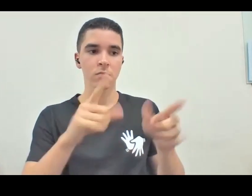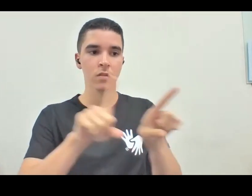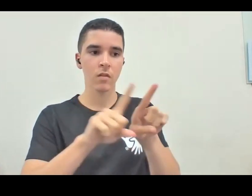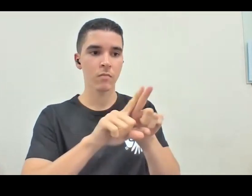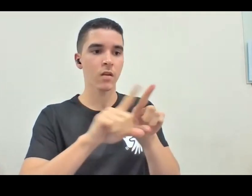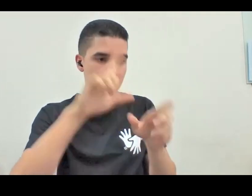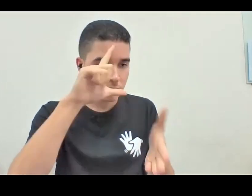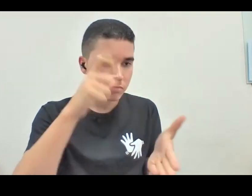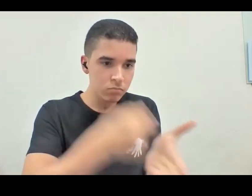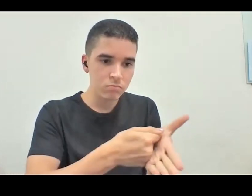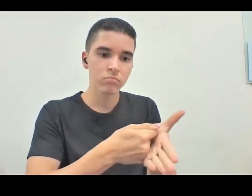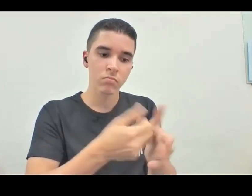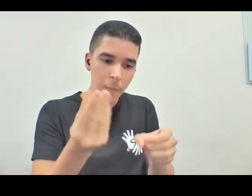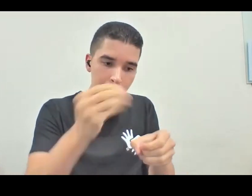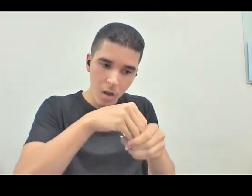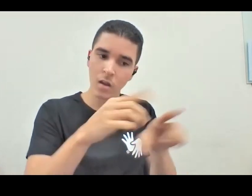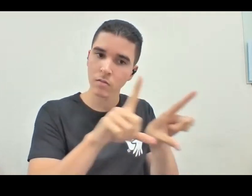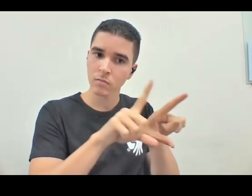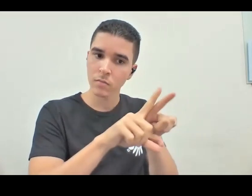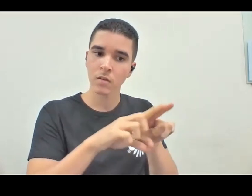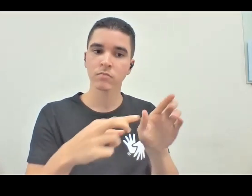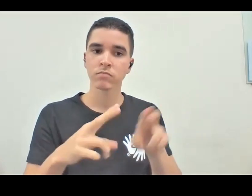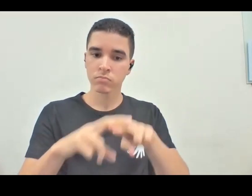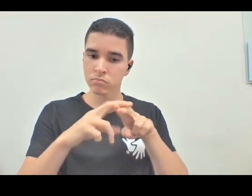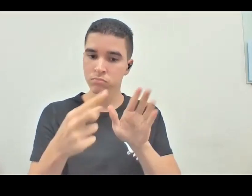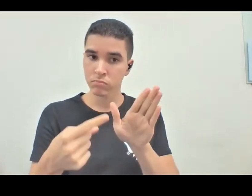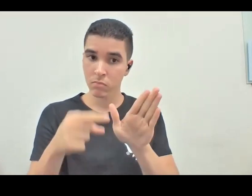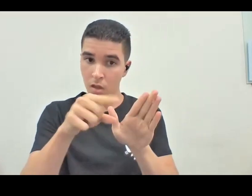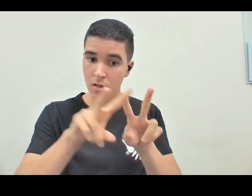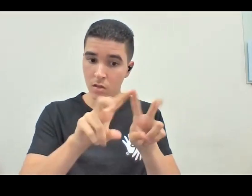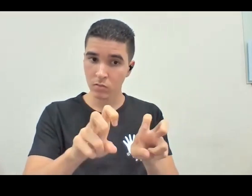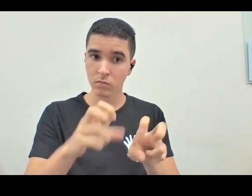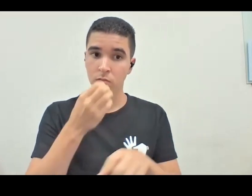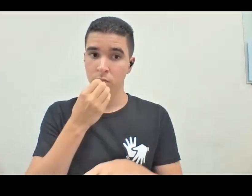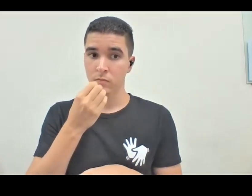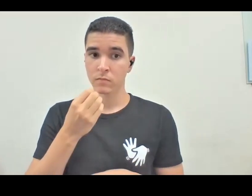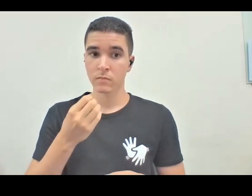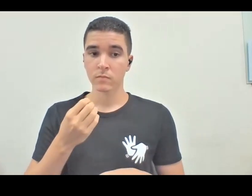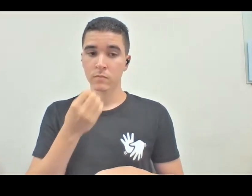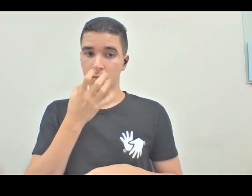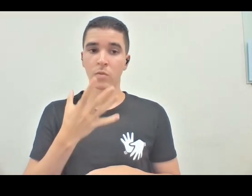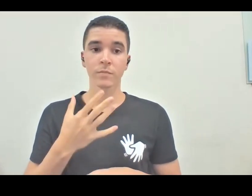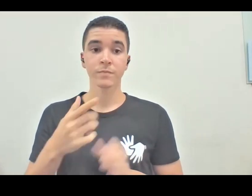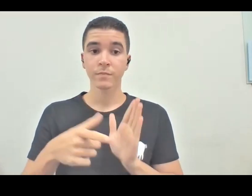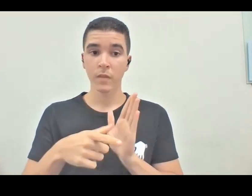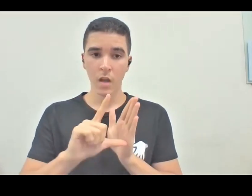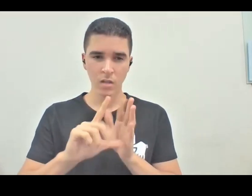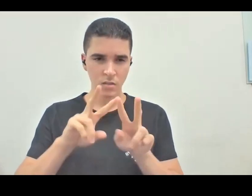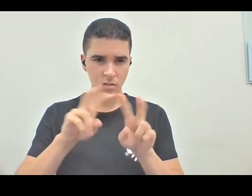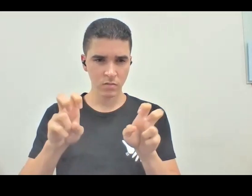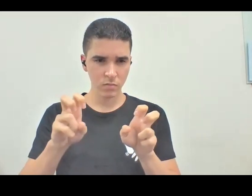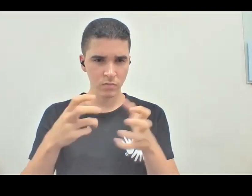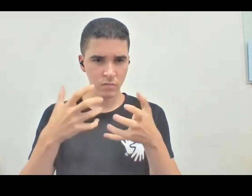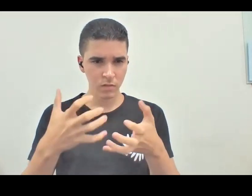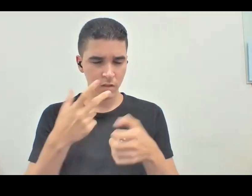mas pra dentro, então, esse é um ponto, é, um pouco antes desse ponto, eu queria ler o comentário da